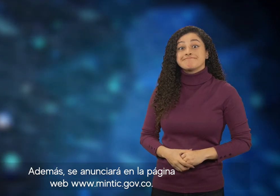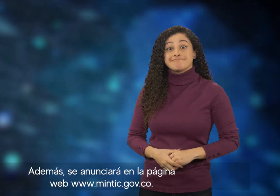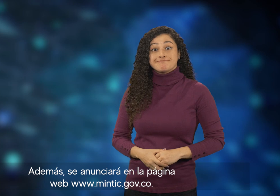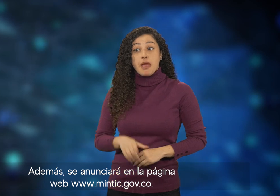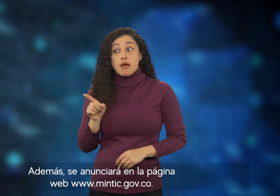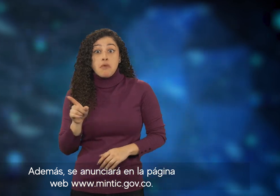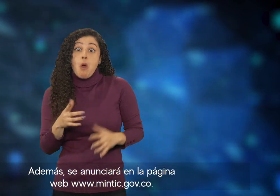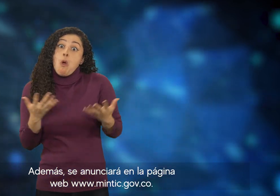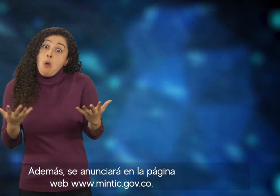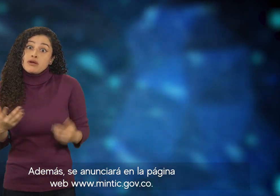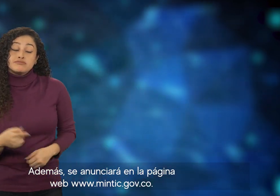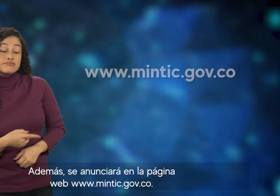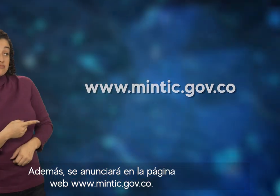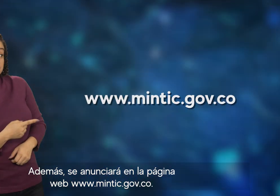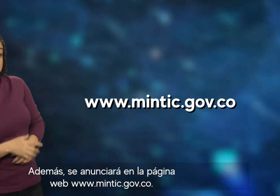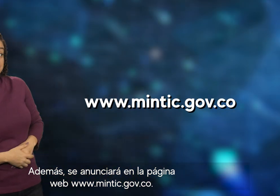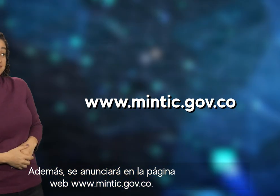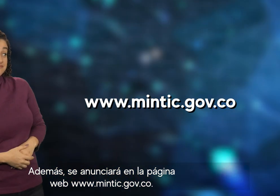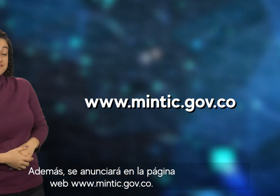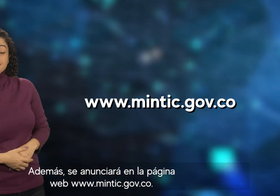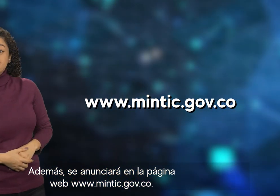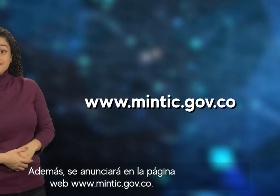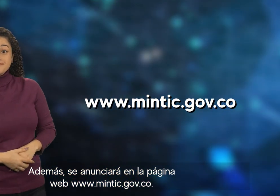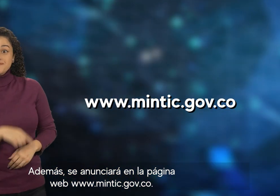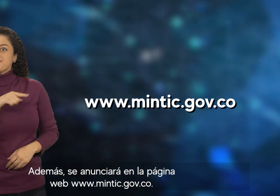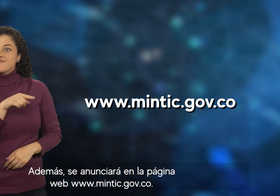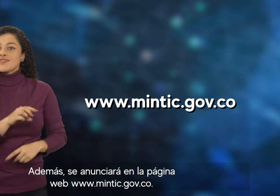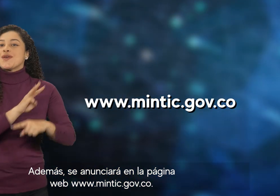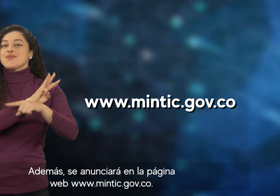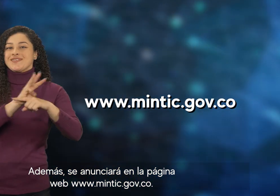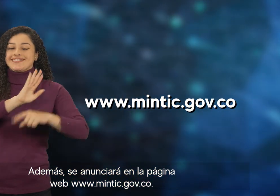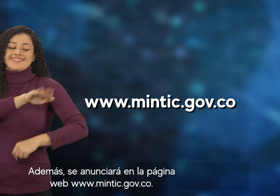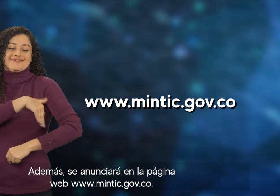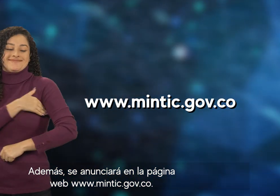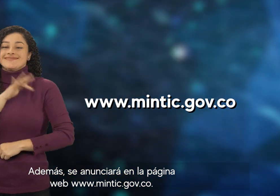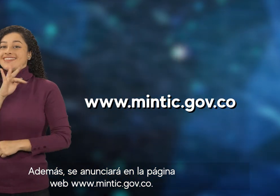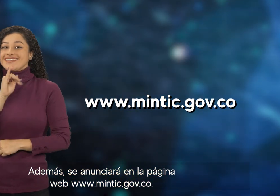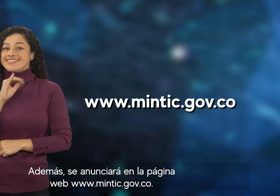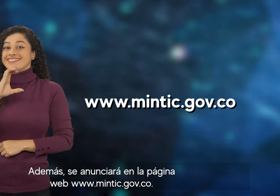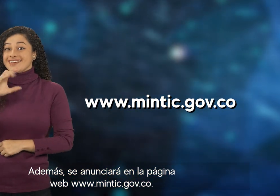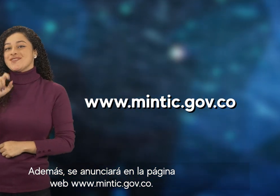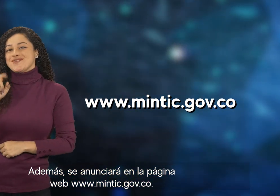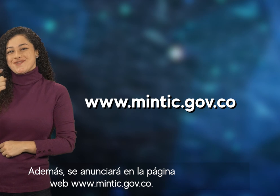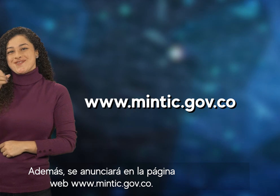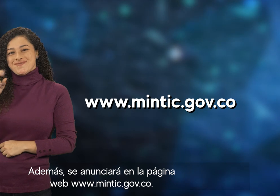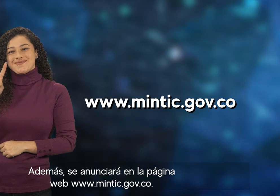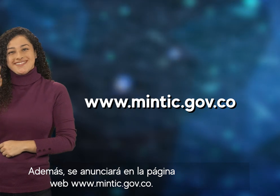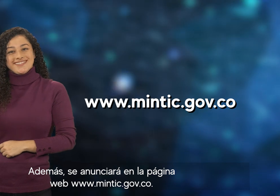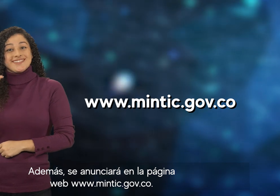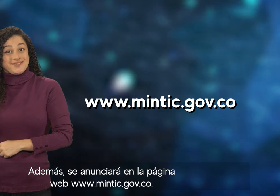Además, se anunciará en la página web www.mintic.gov.co.